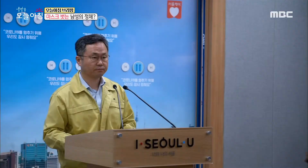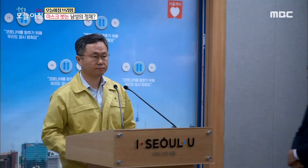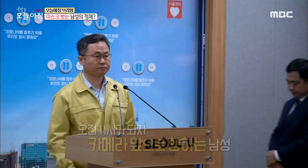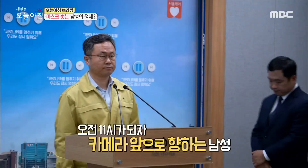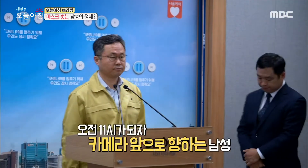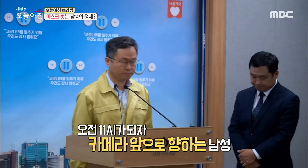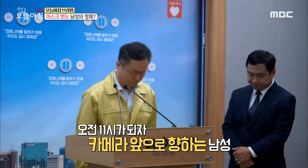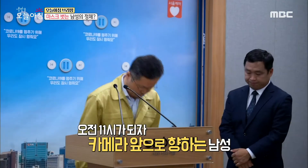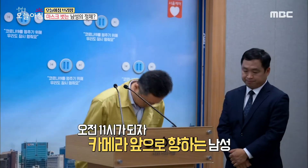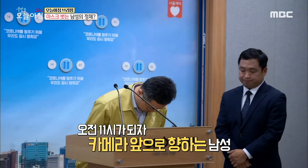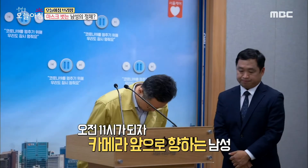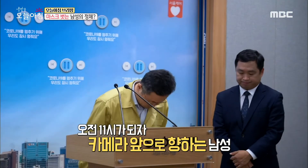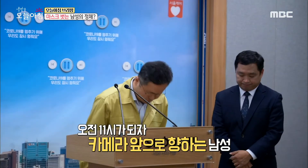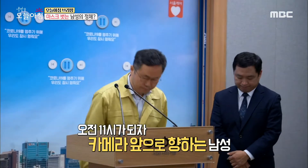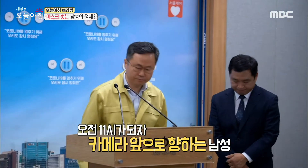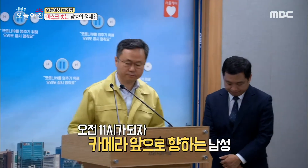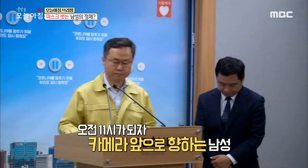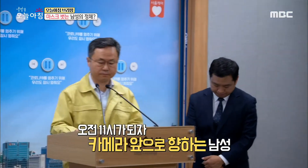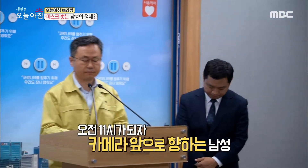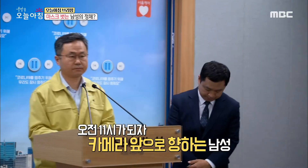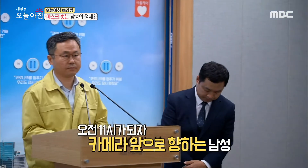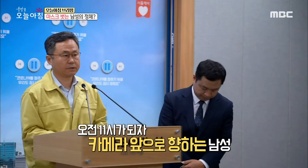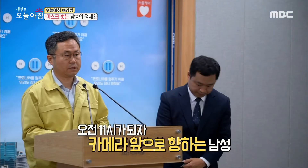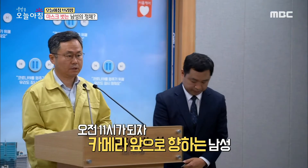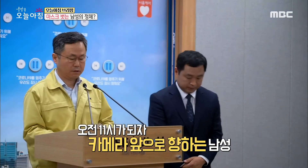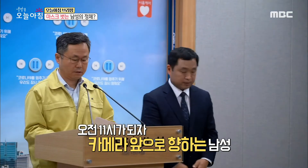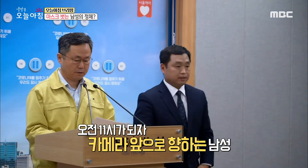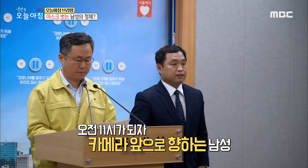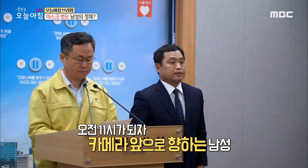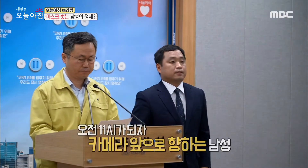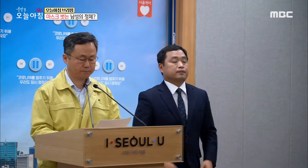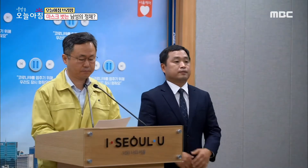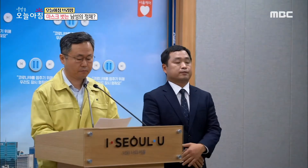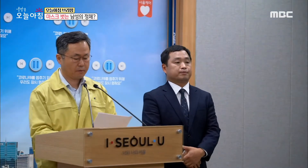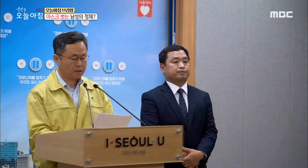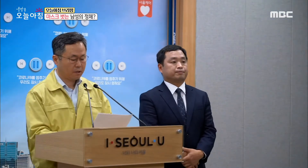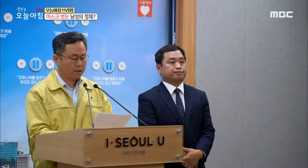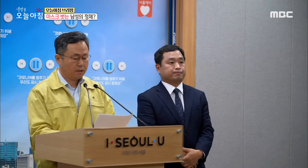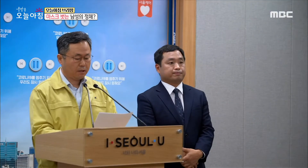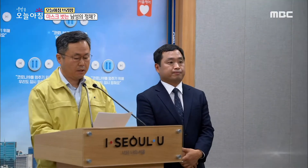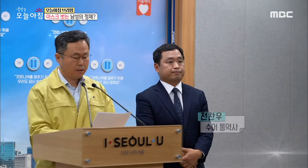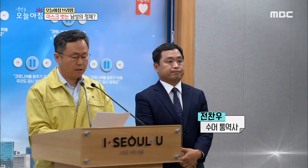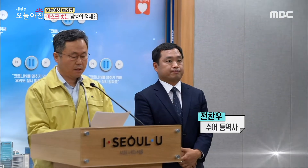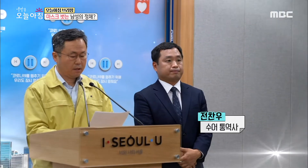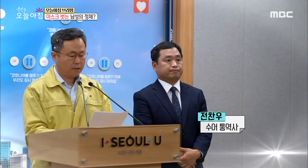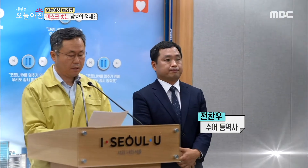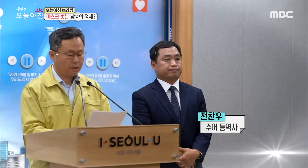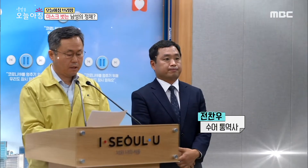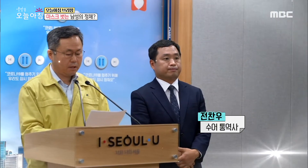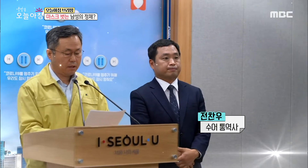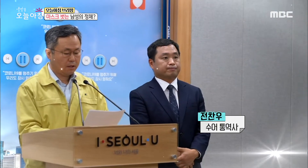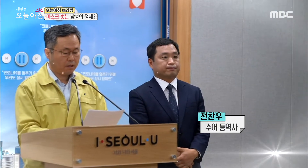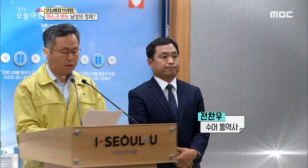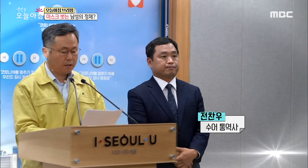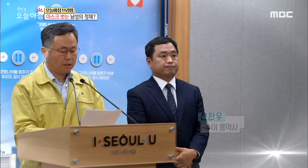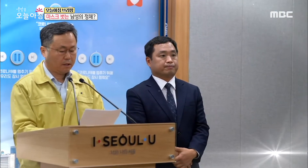오전 11시 브리핑 시작을 앞두고 카메라 앞에 섭니다 14년차 수어통역사